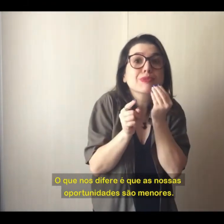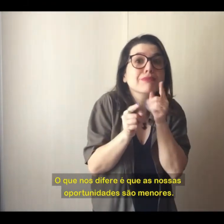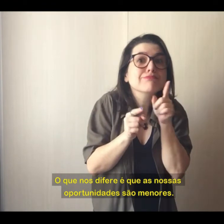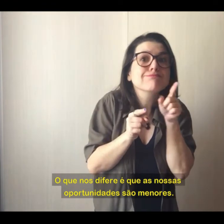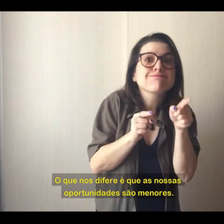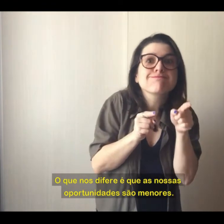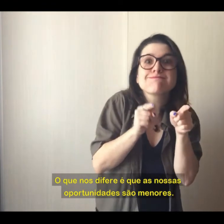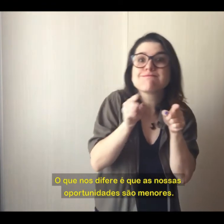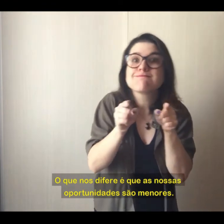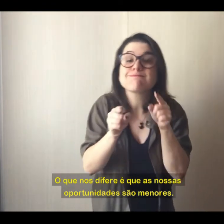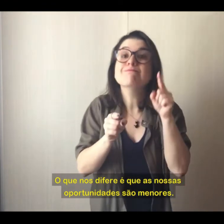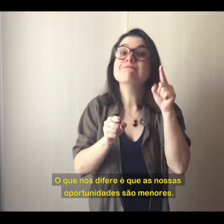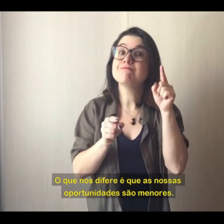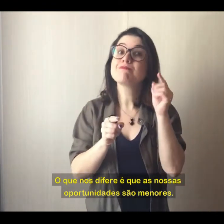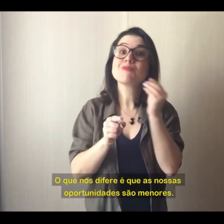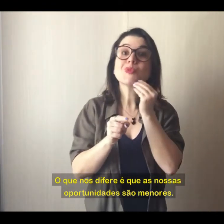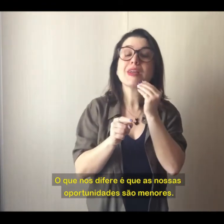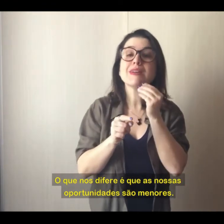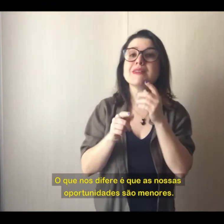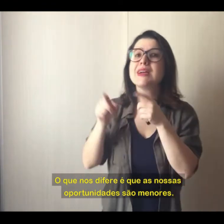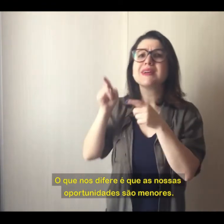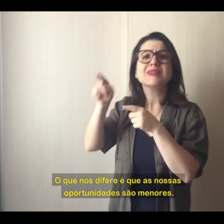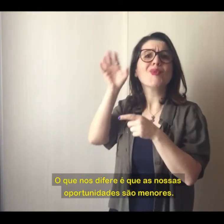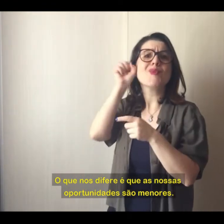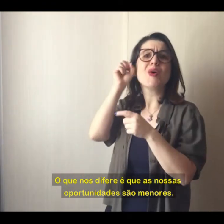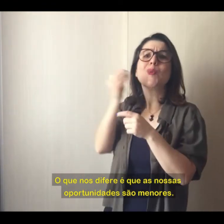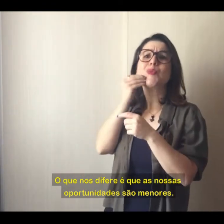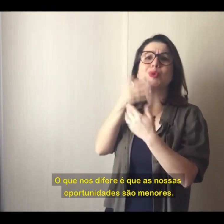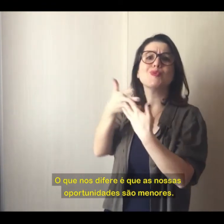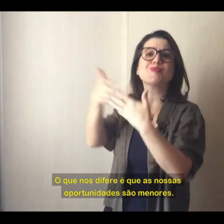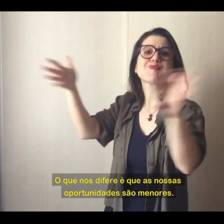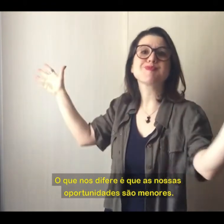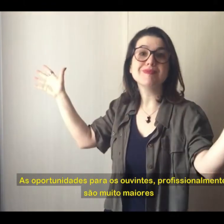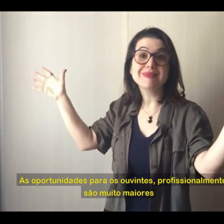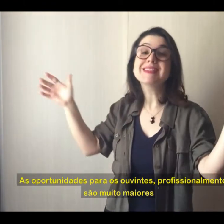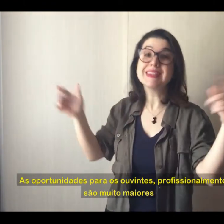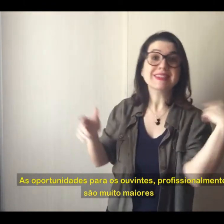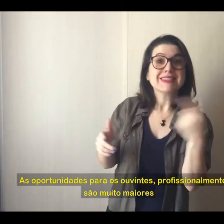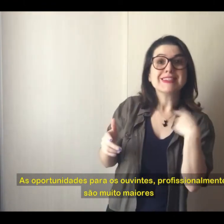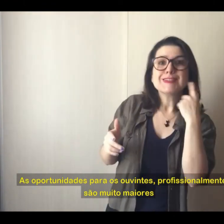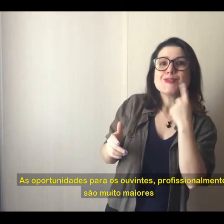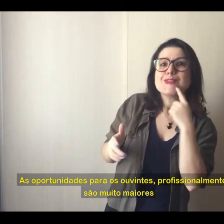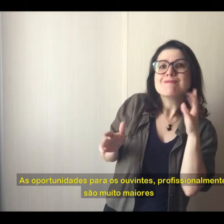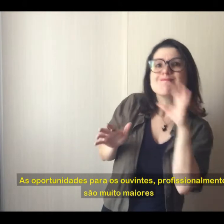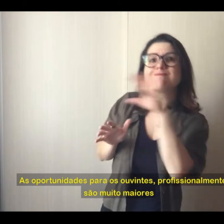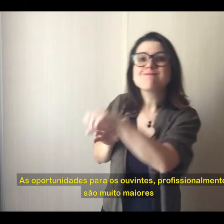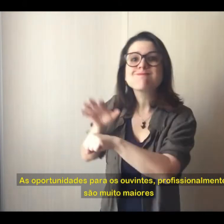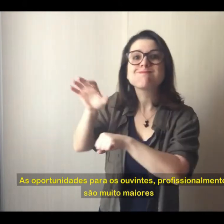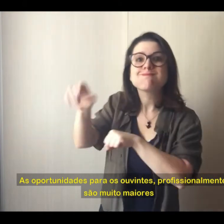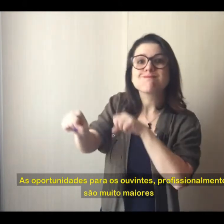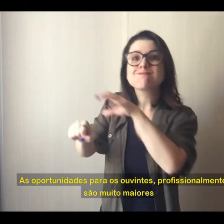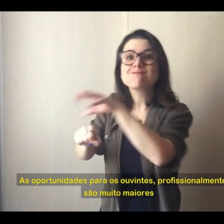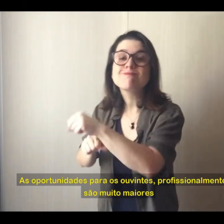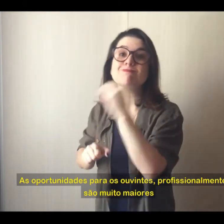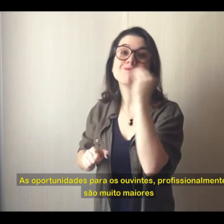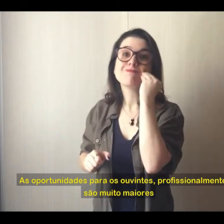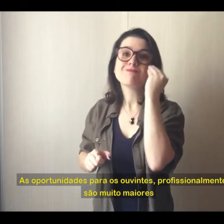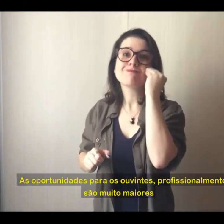O que nos difere é que as nossas oportunidades são menores. A oportunidade para os ouvintes profissionalmente são muito